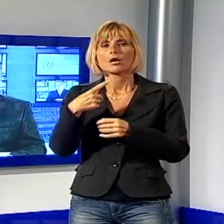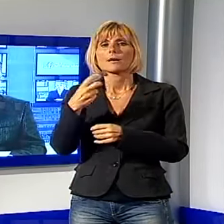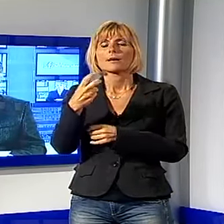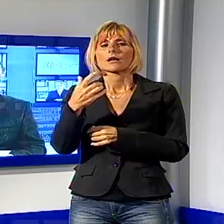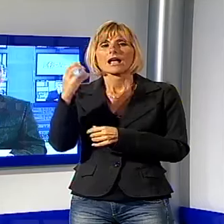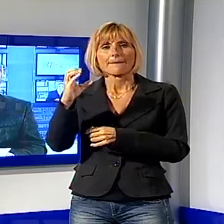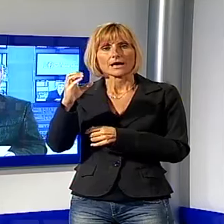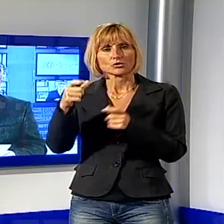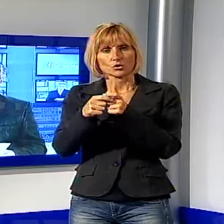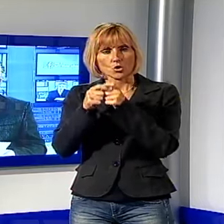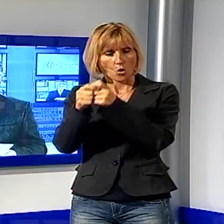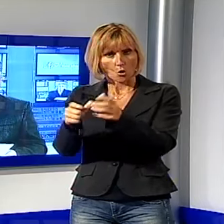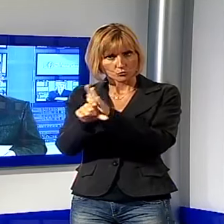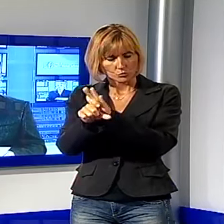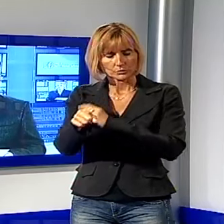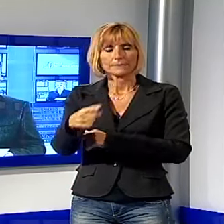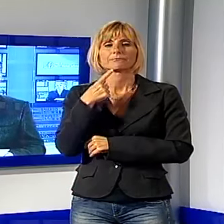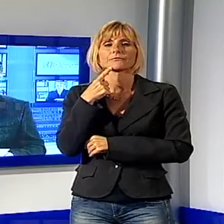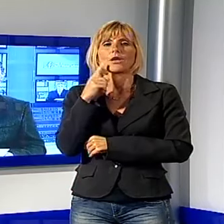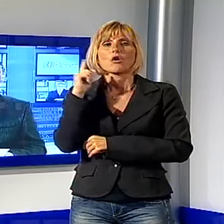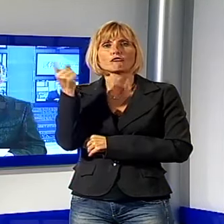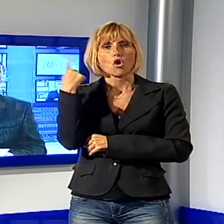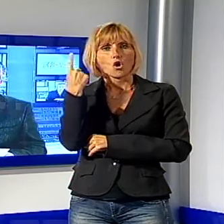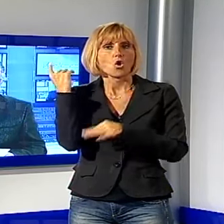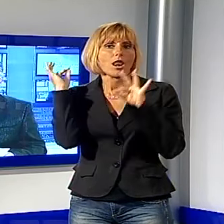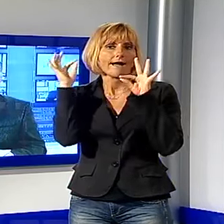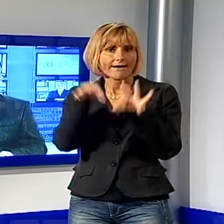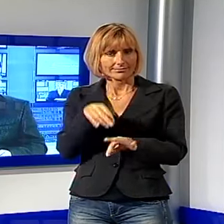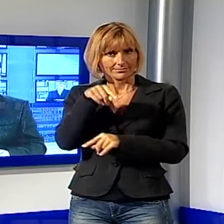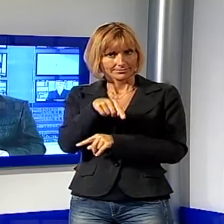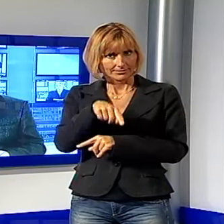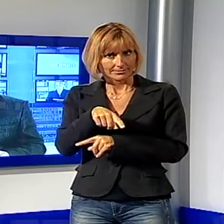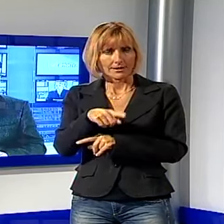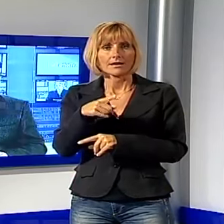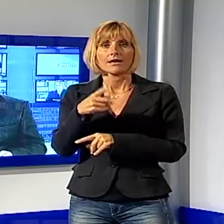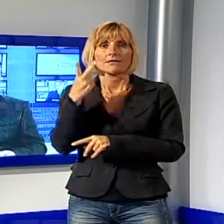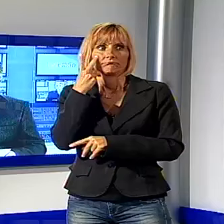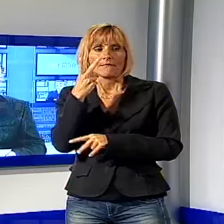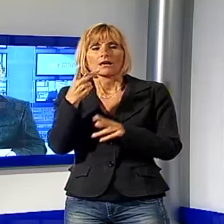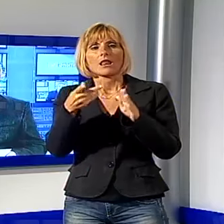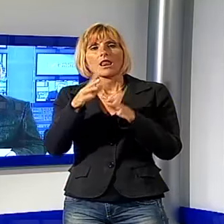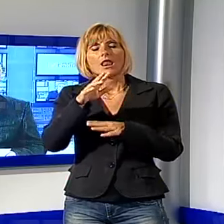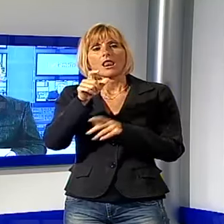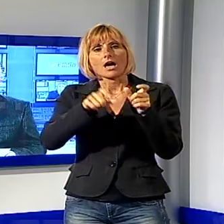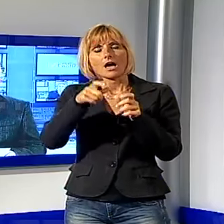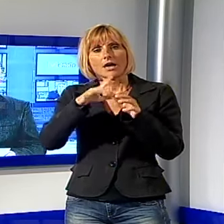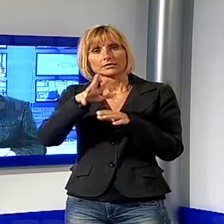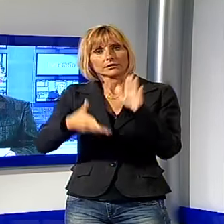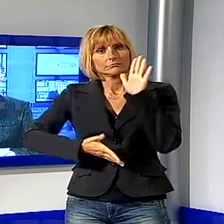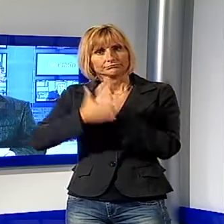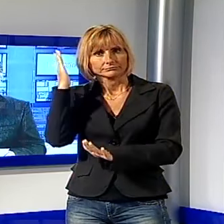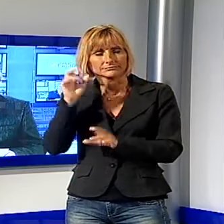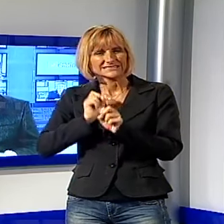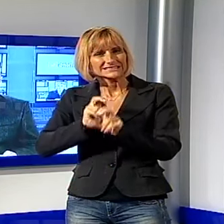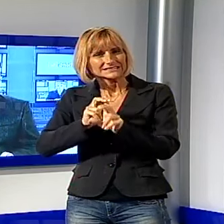comune di Camaiore. L'arrivo della volante ha messo in fuga i ladri che hanno cercato di dileguarsi nei campi limitrofi, ma sono stati